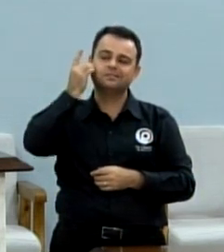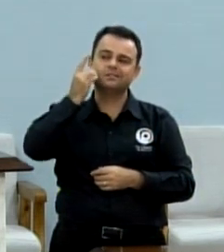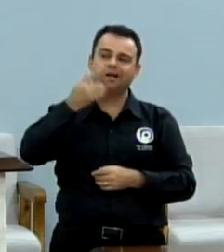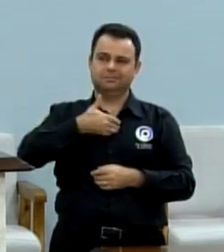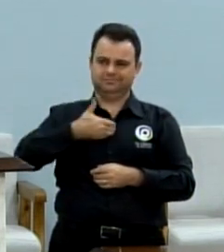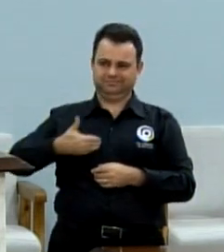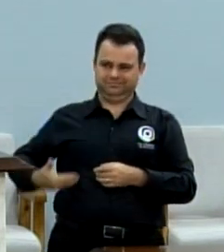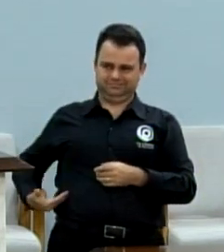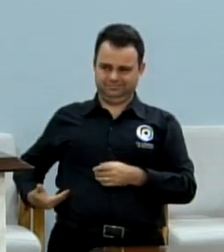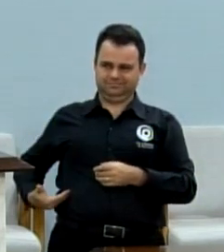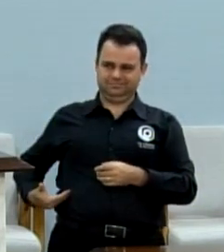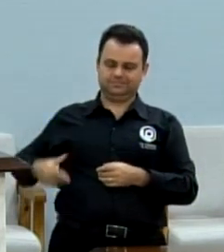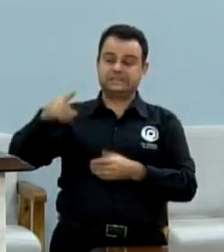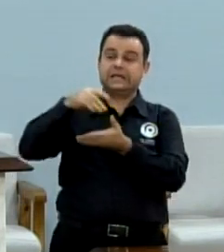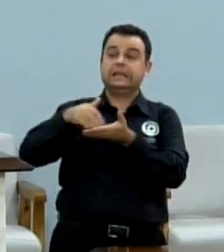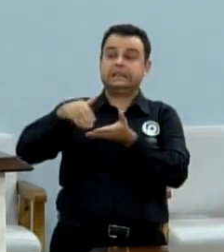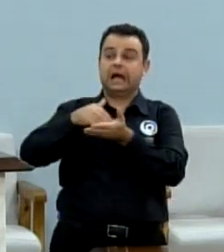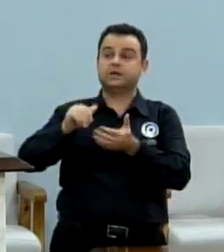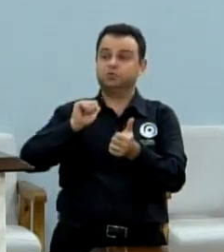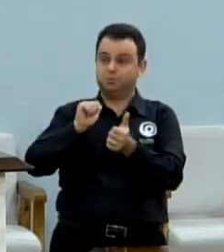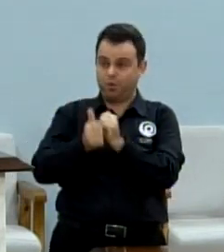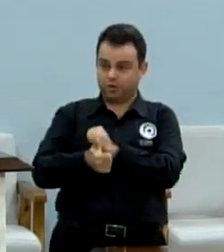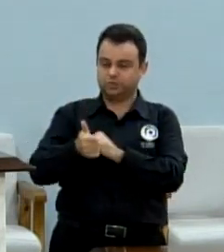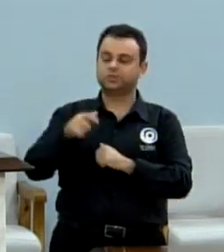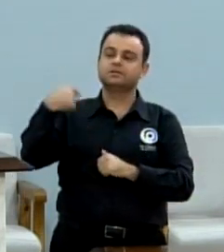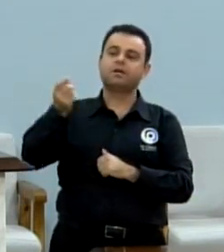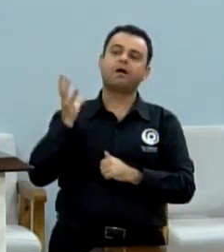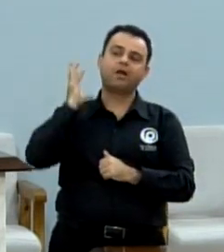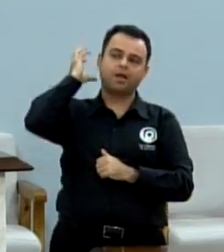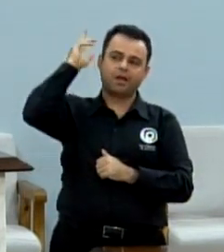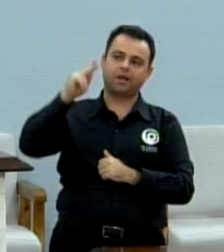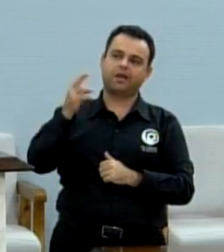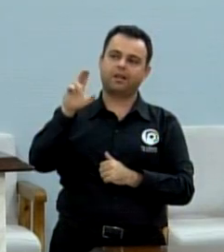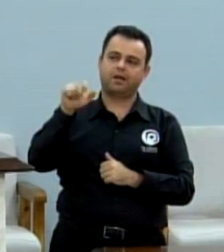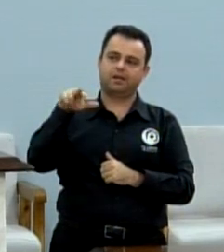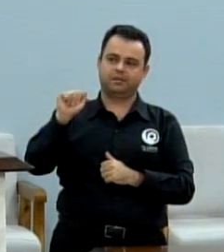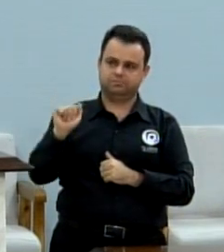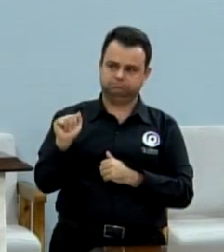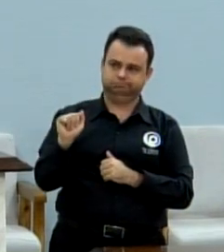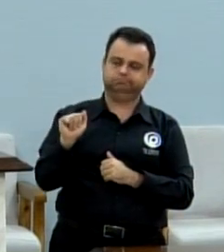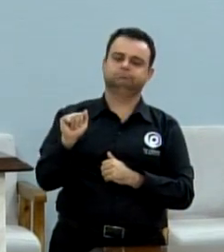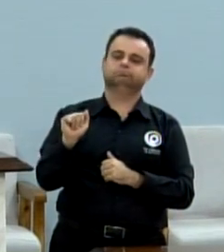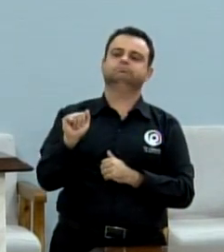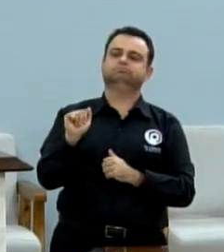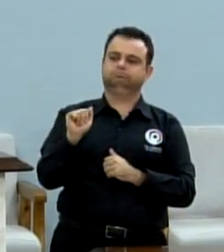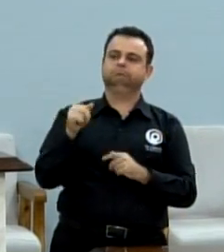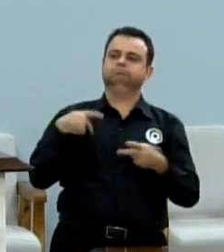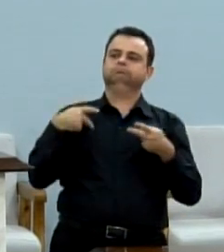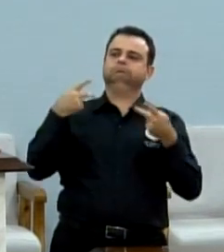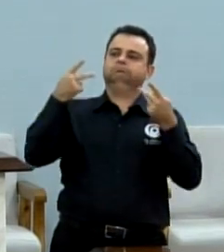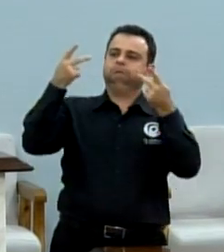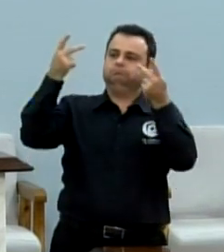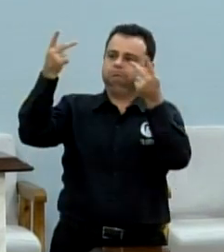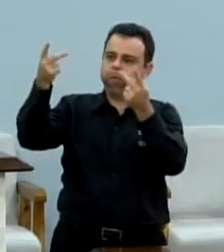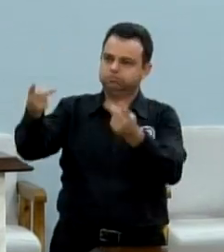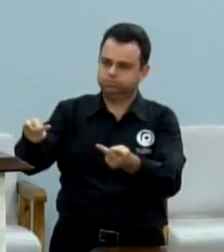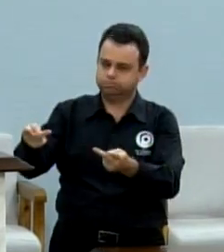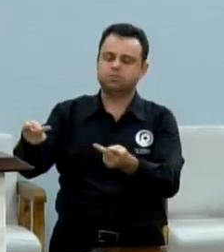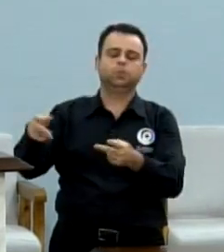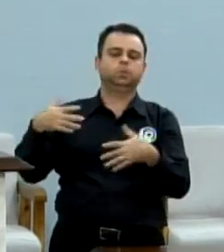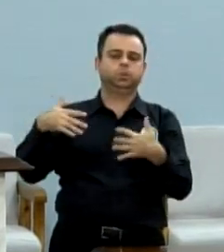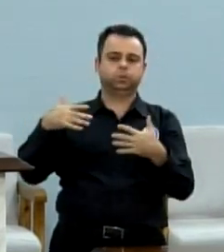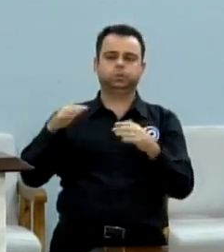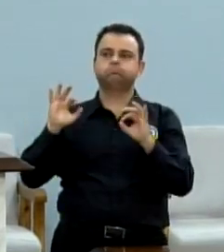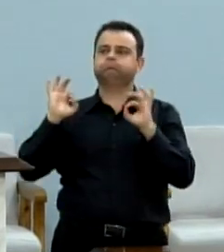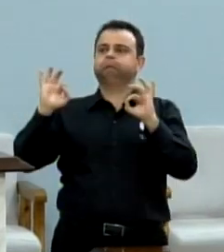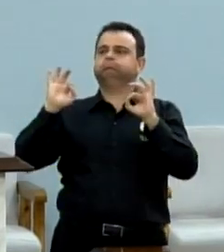já esteve com o vereador Cabo Júlio Donizete. Fizemos tudo em alto nível. Desde junho estou lutando, estive